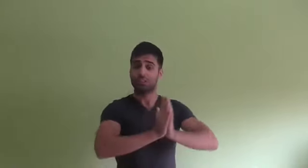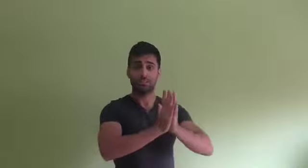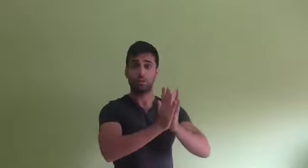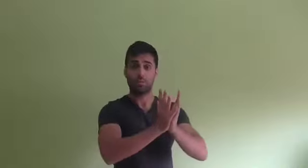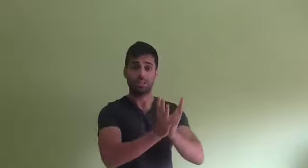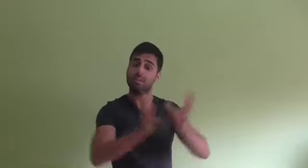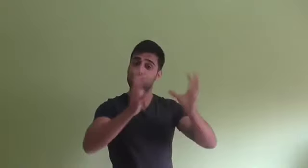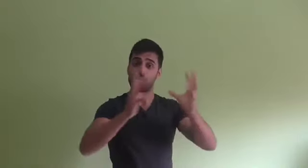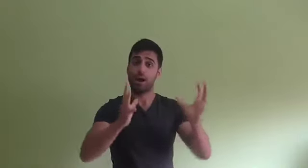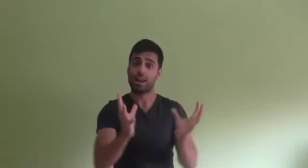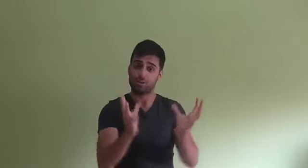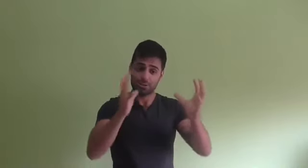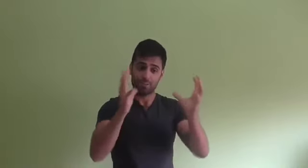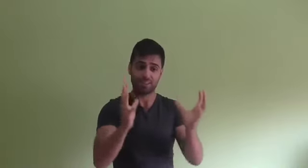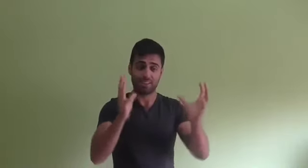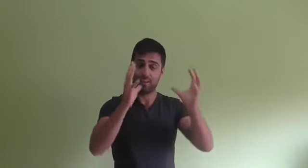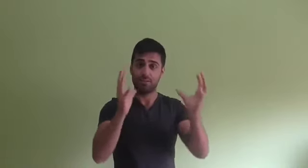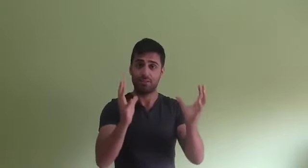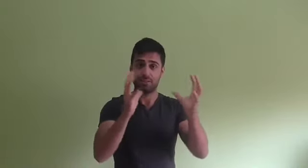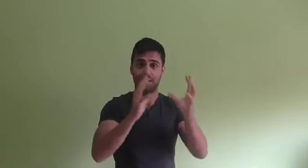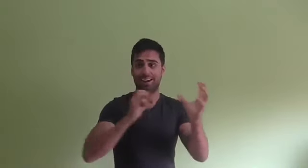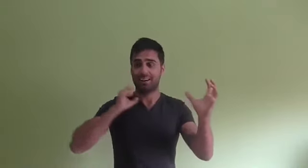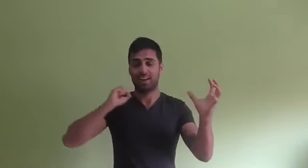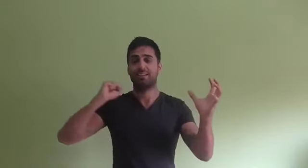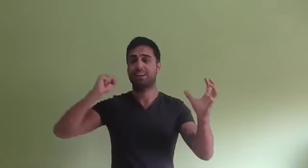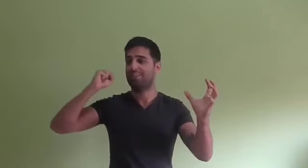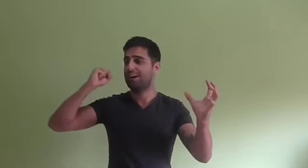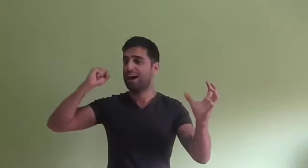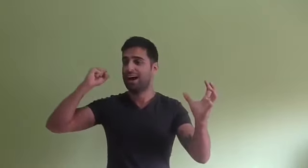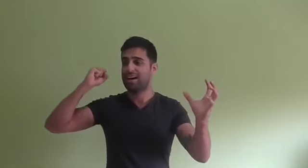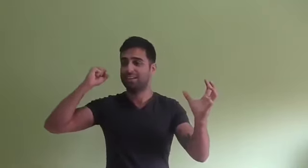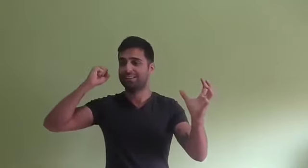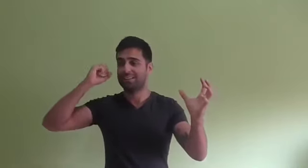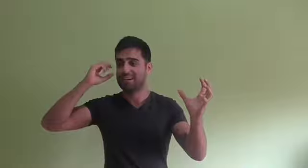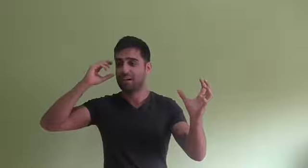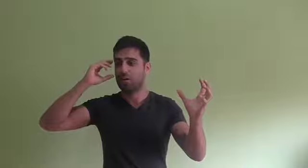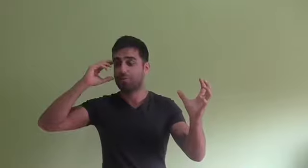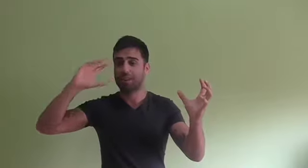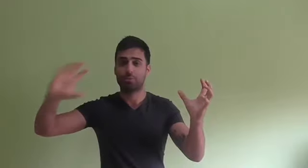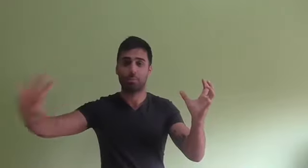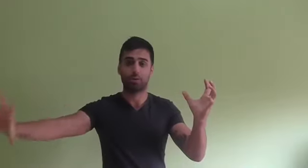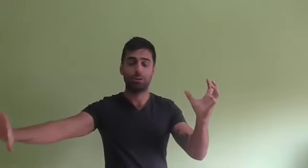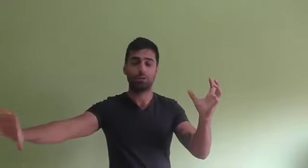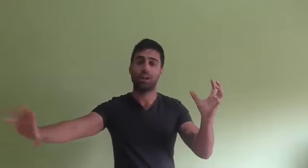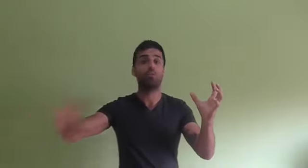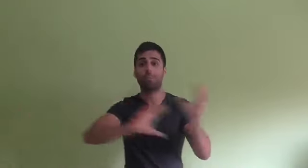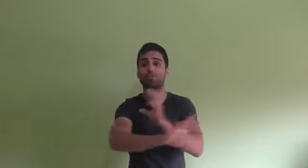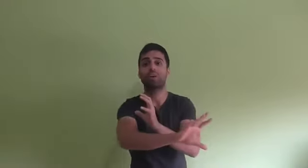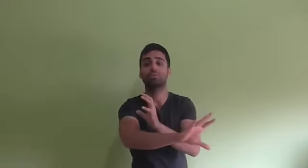Entonces, eventualmente, esa burbuja en la que yo estaba metida, en el que estaba olvidándome por completo del ego, me pasó